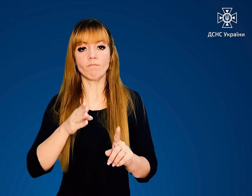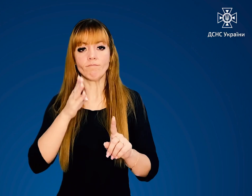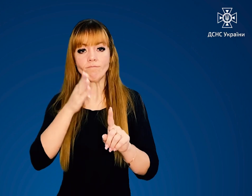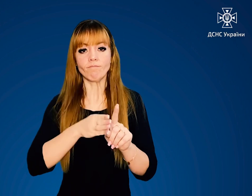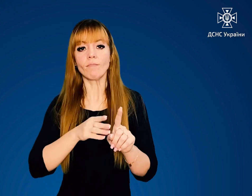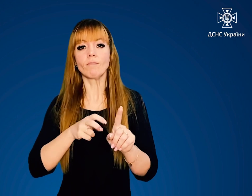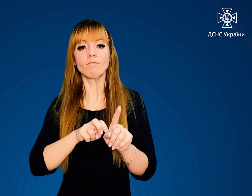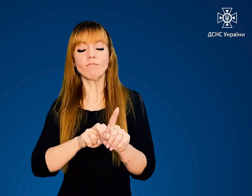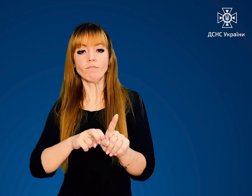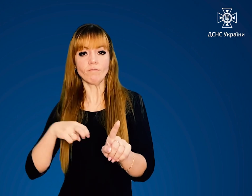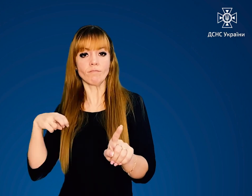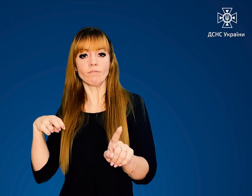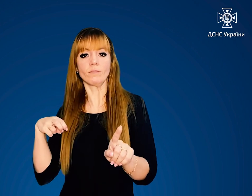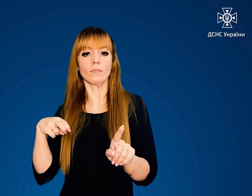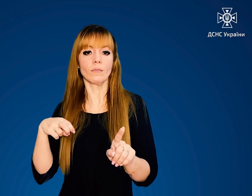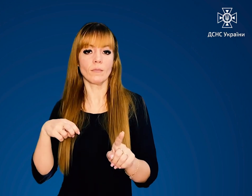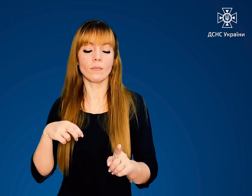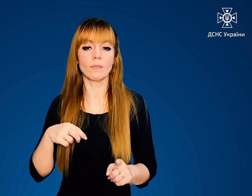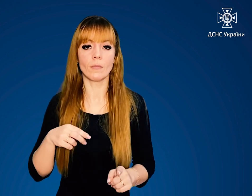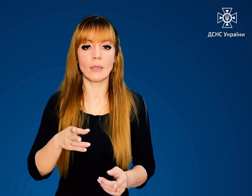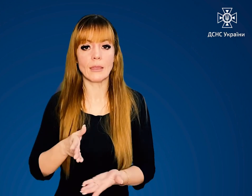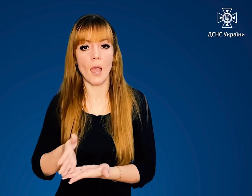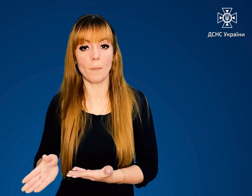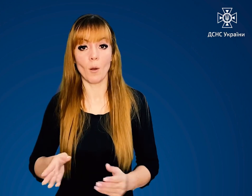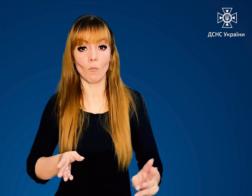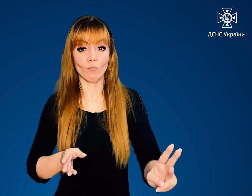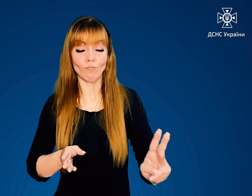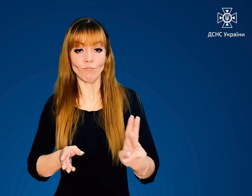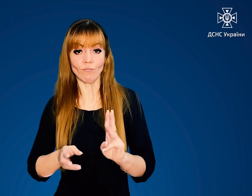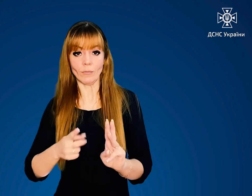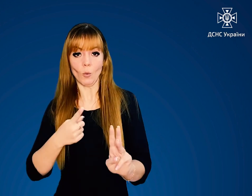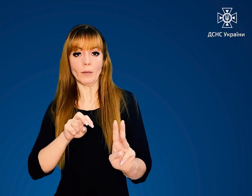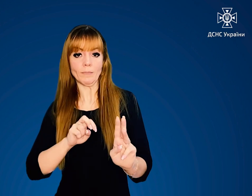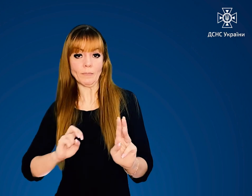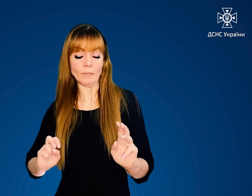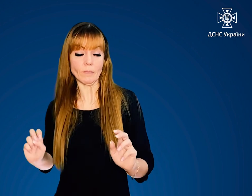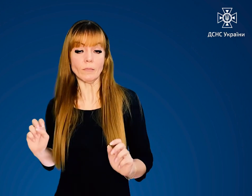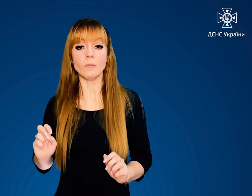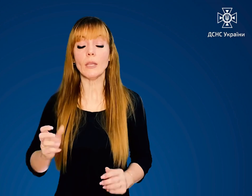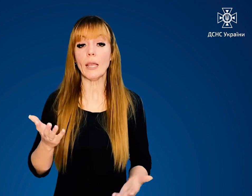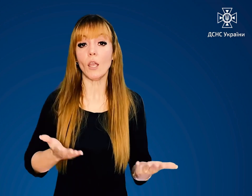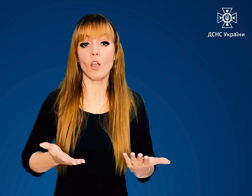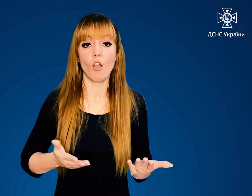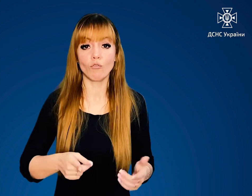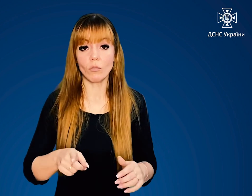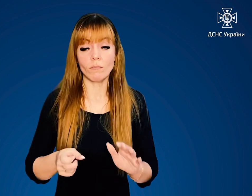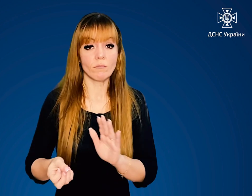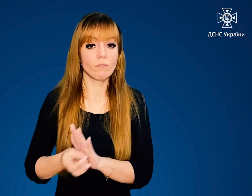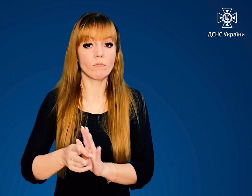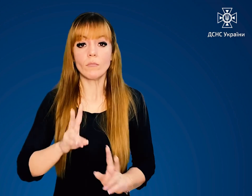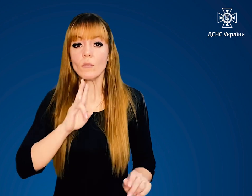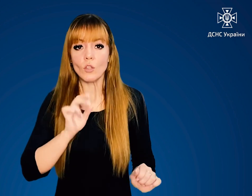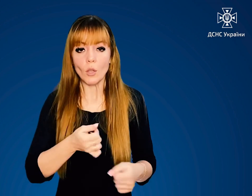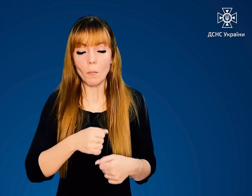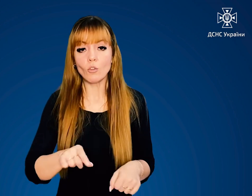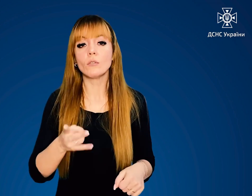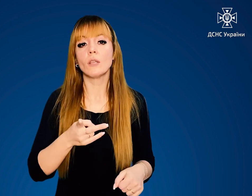напрямку розповсюдження вогню. Якщо втекти від пожежі неможливо, то вийдіть на відкриту